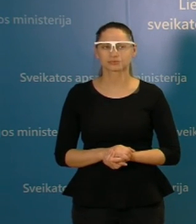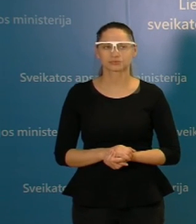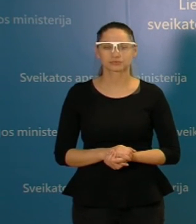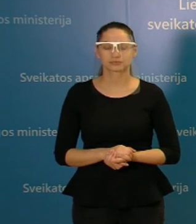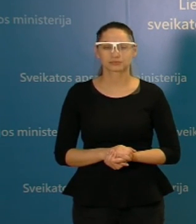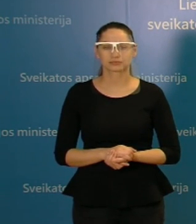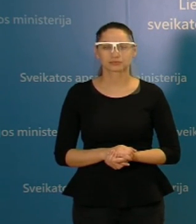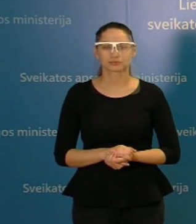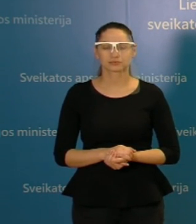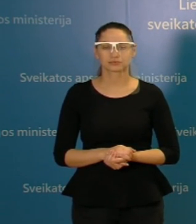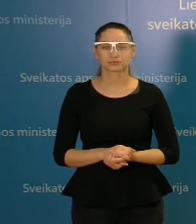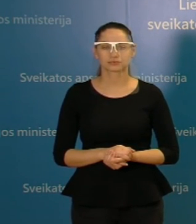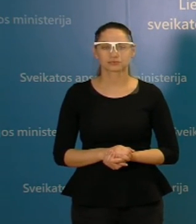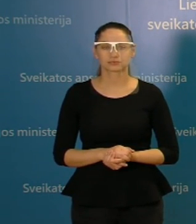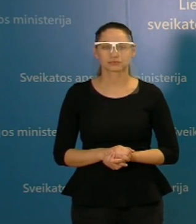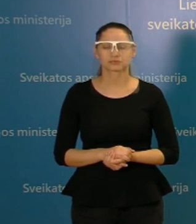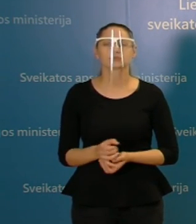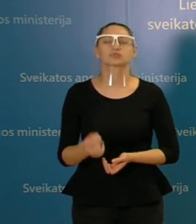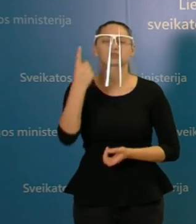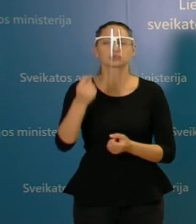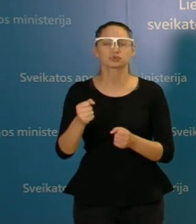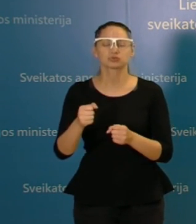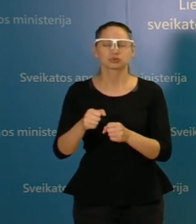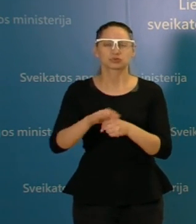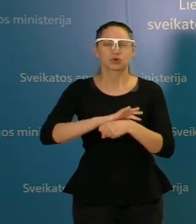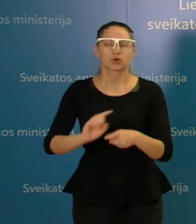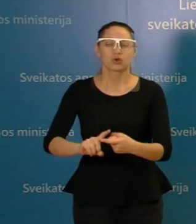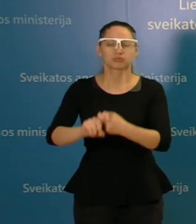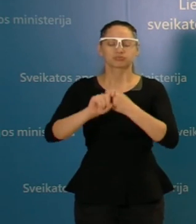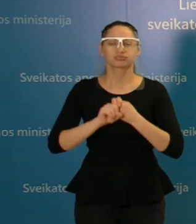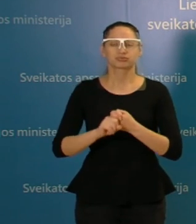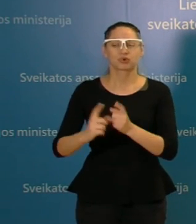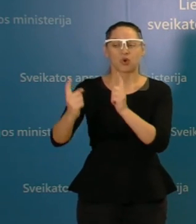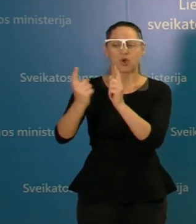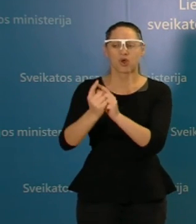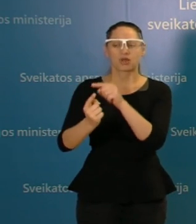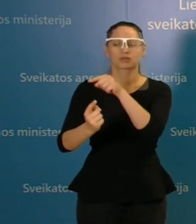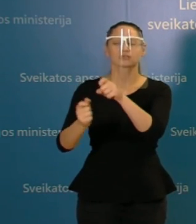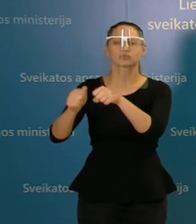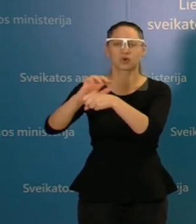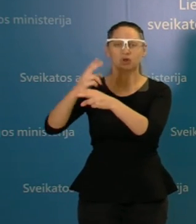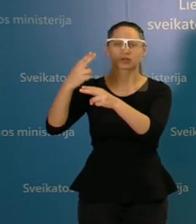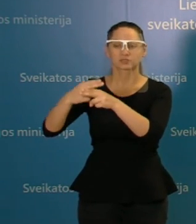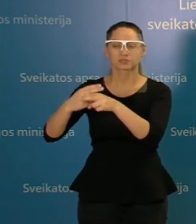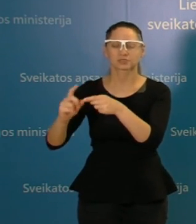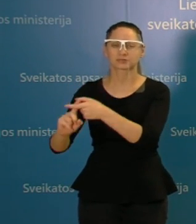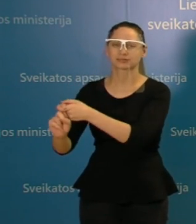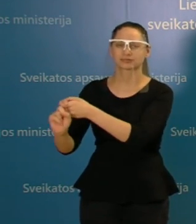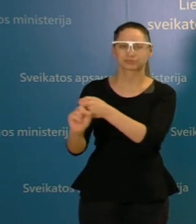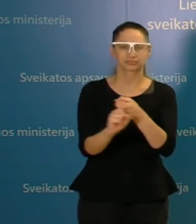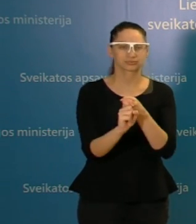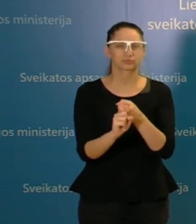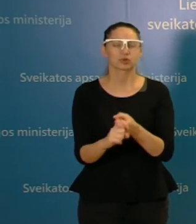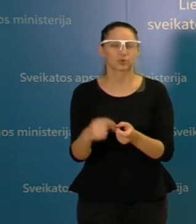kurie turėjo kontaktą su jau susirgusiais, kuriems diagnozuotas teigiamas koronavirusinės infekcijos atvejs. Tai